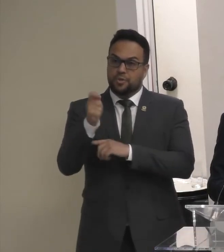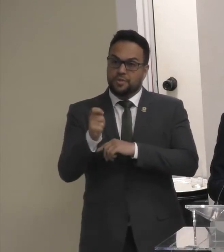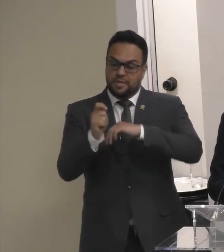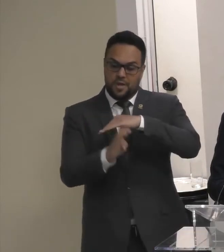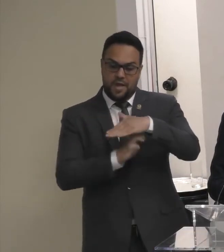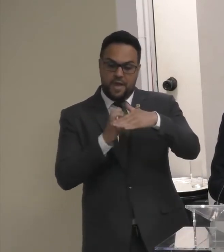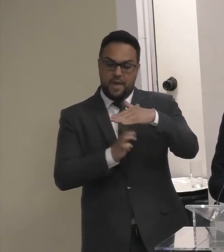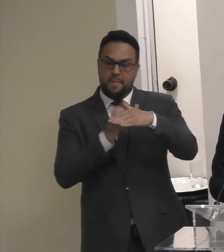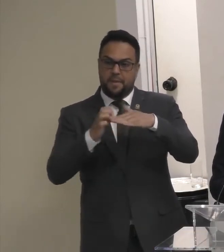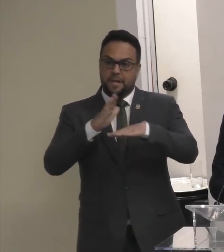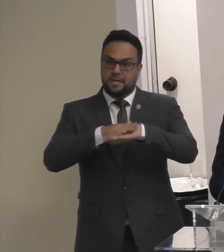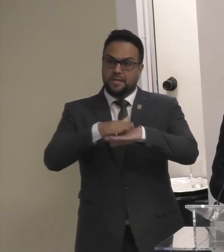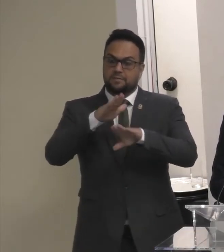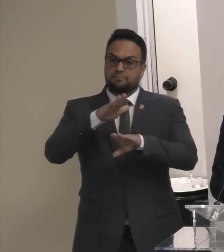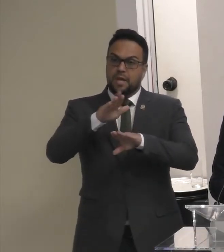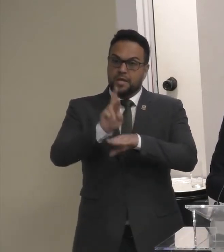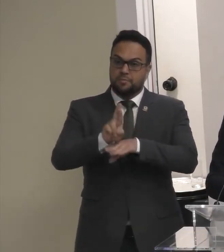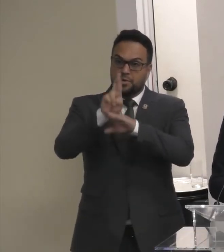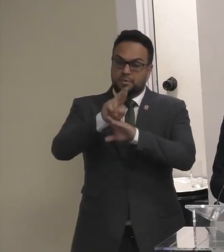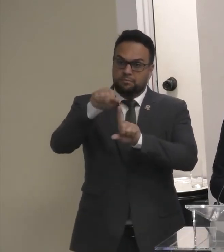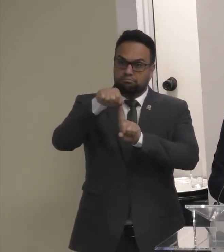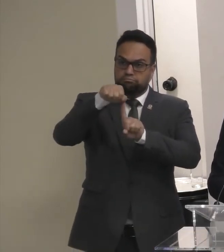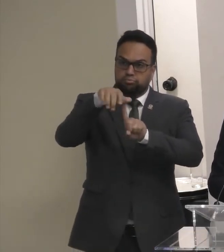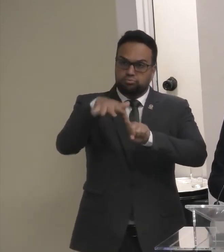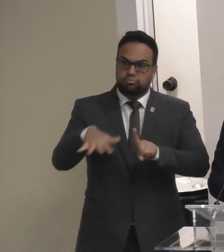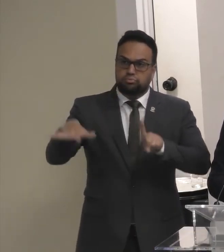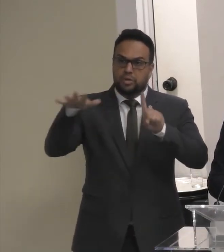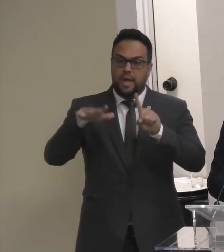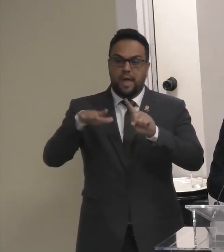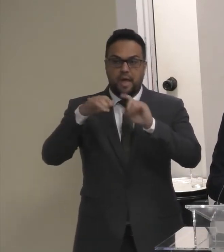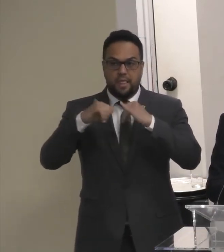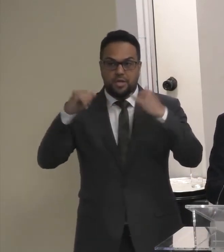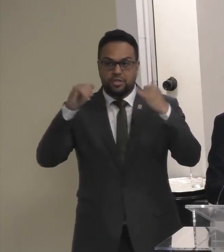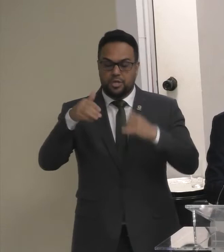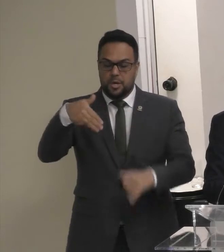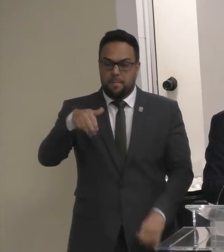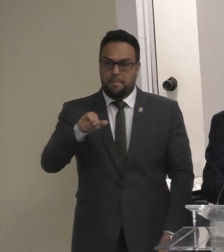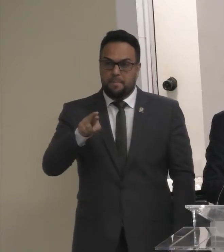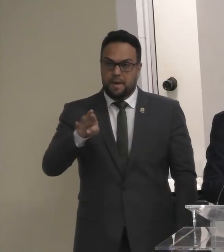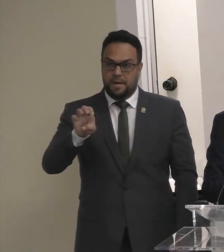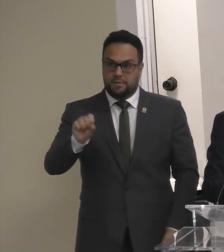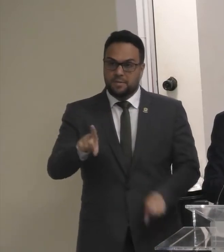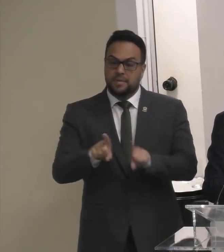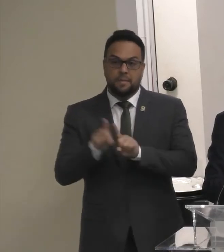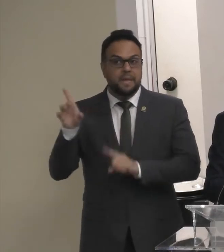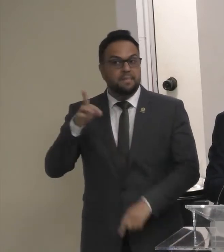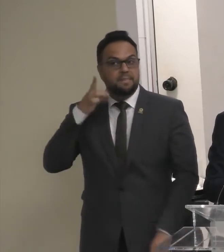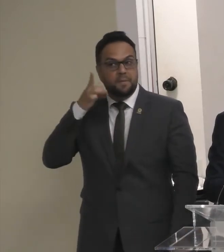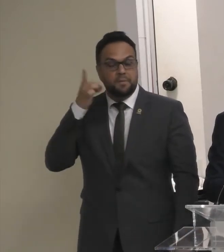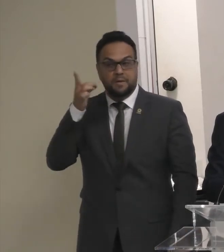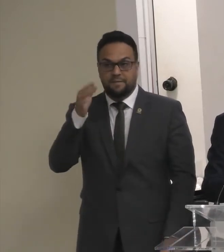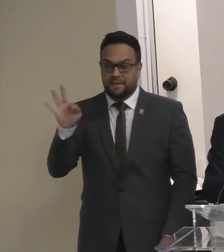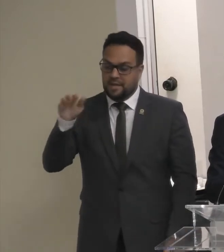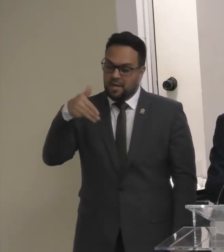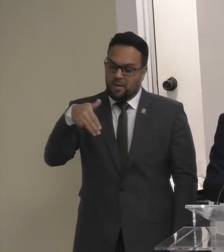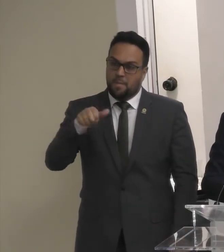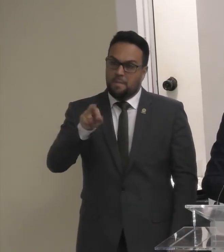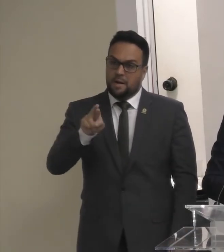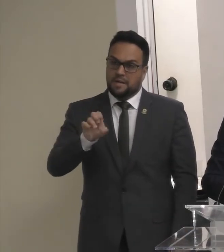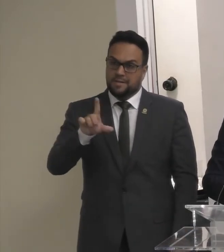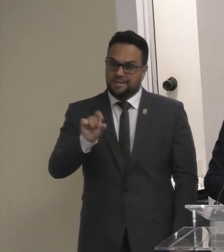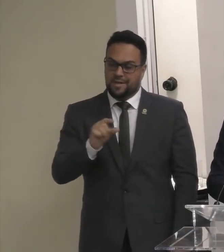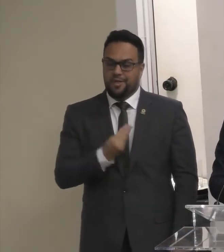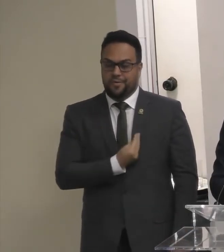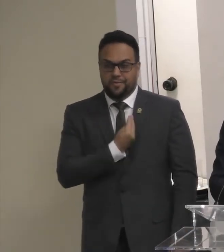elétrica Doutor Marcos Madureira E ao deputado Federal Marcelo Ramos Aqui presente